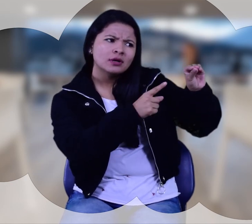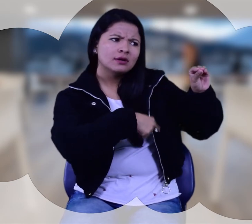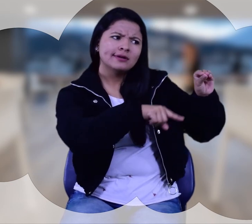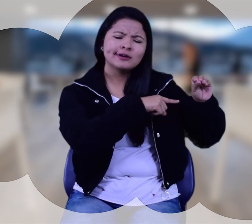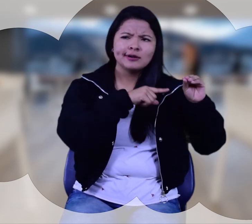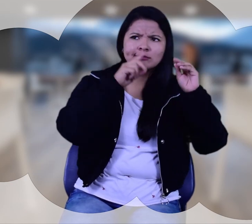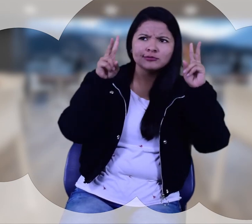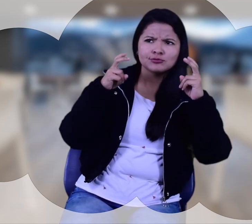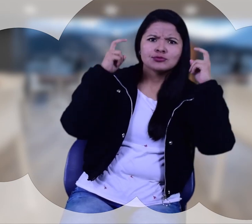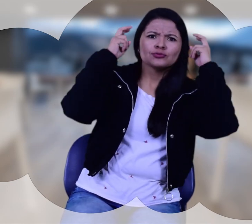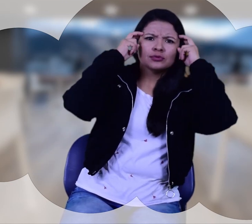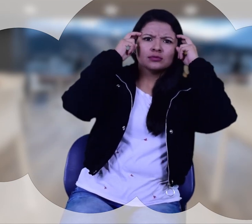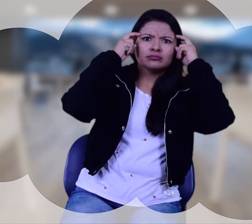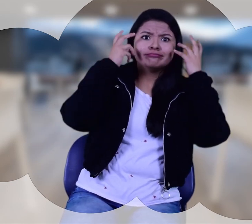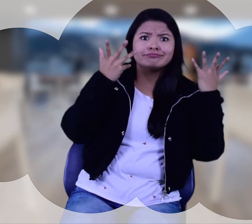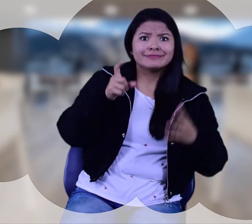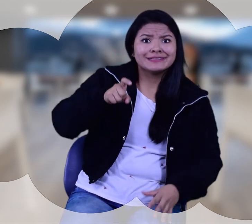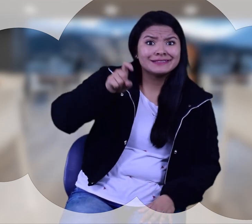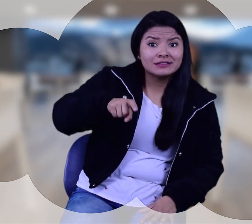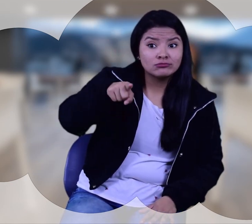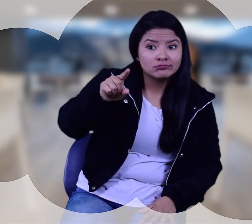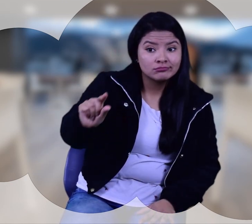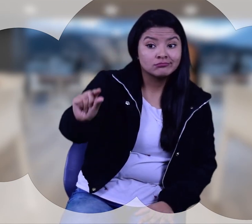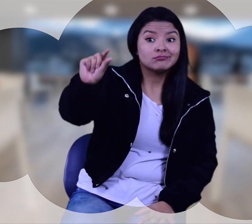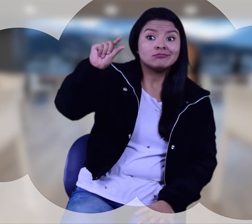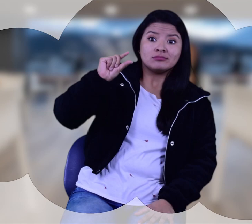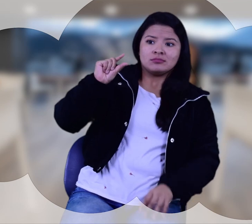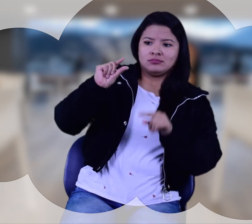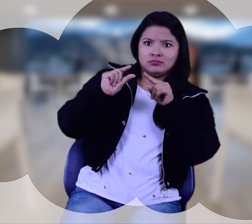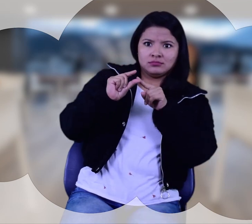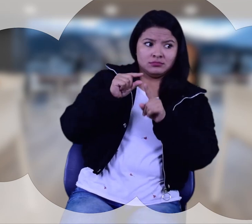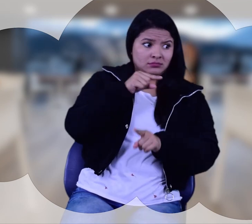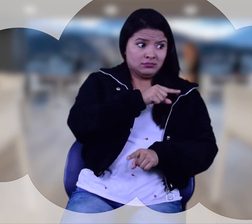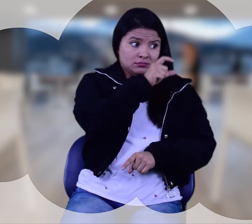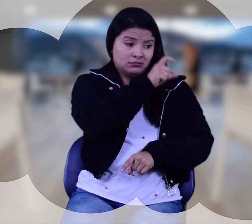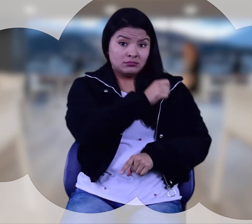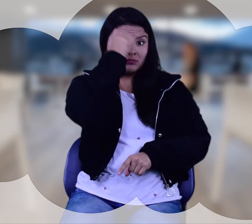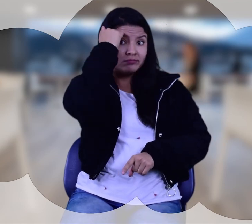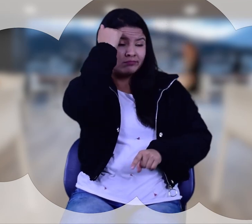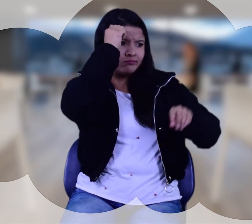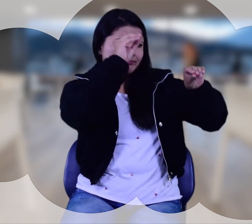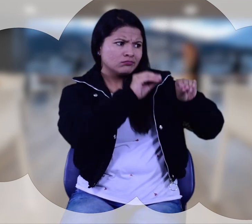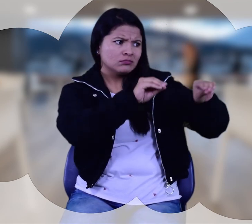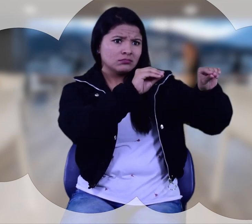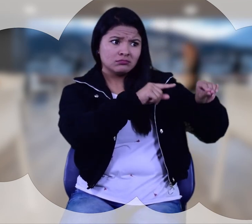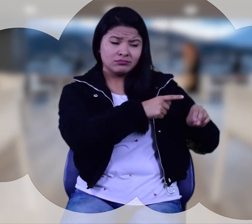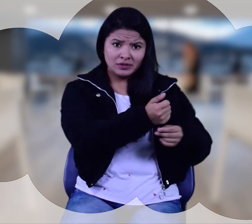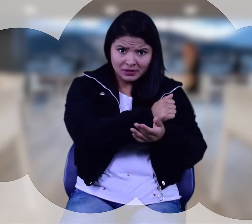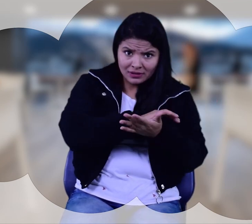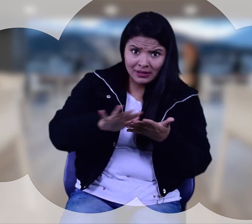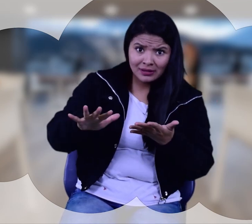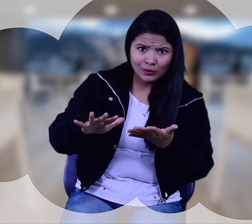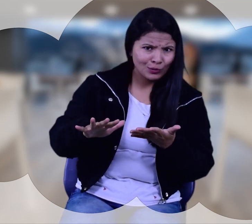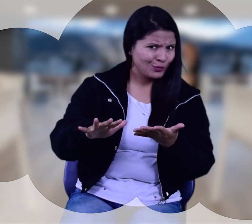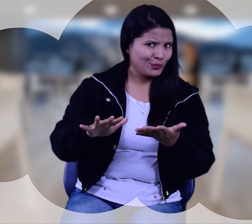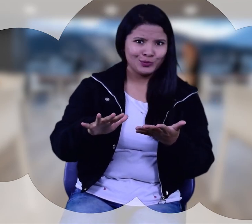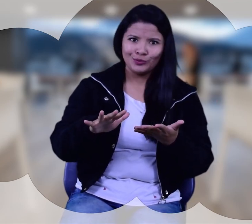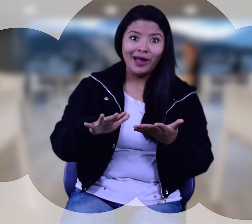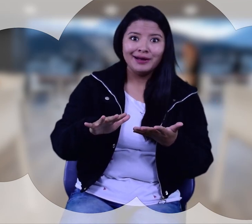aumentar sus conocimientos. Sabemos que es necesario pagarle a los maestros, así que esos recursos los usaremos para